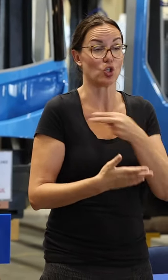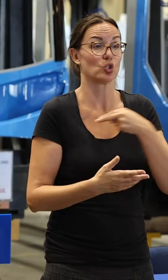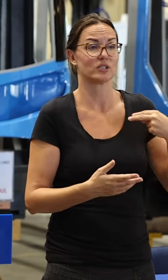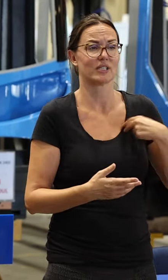gradova EU.